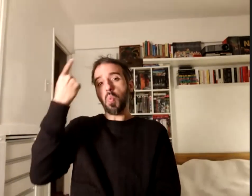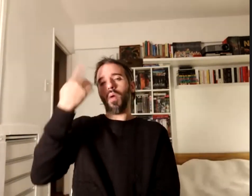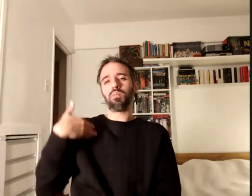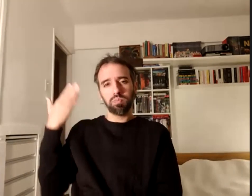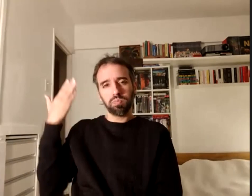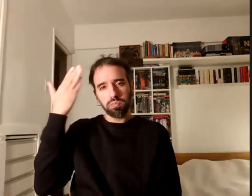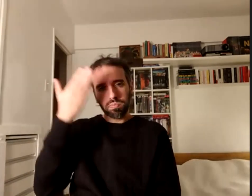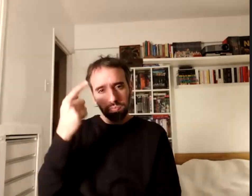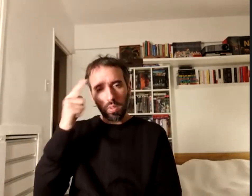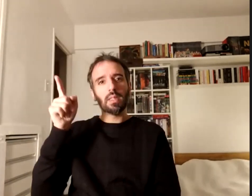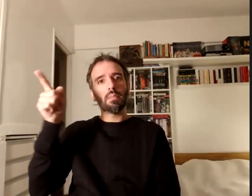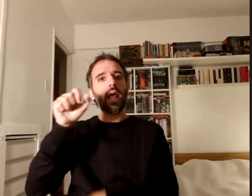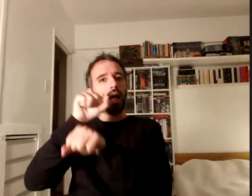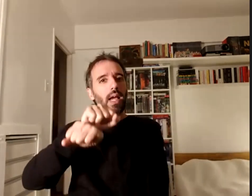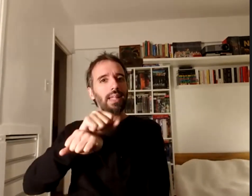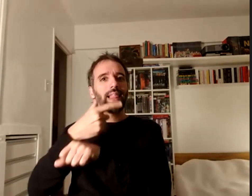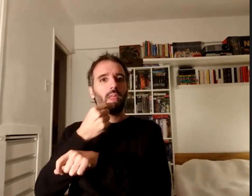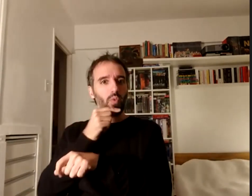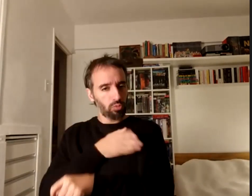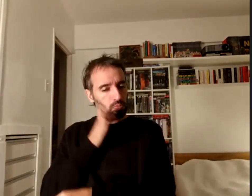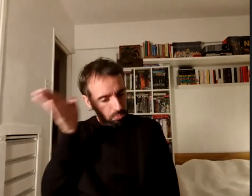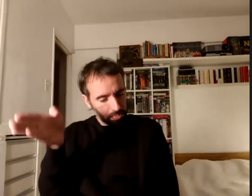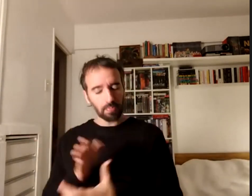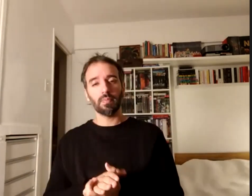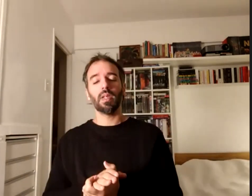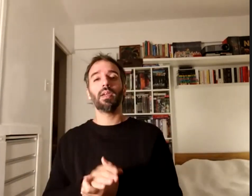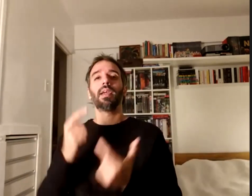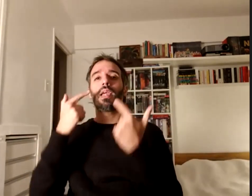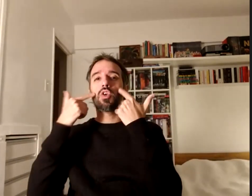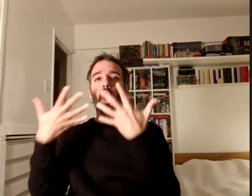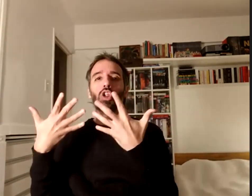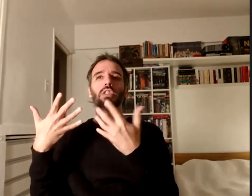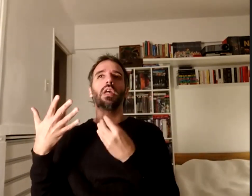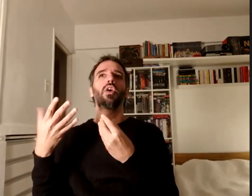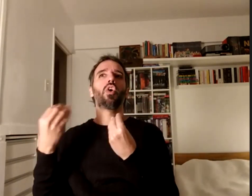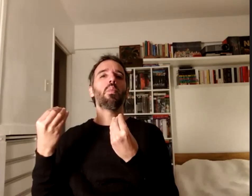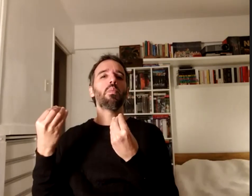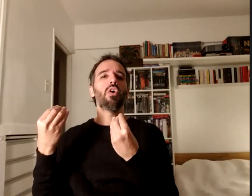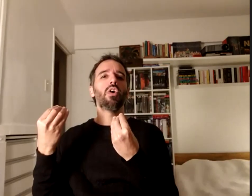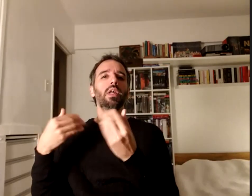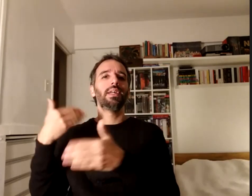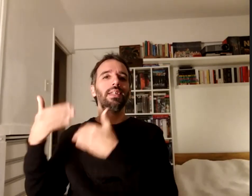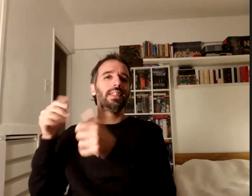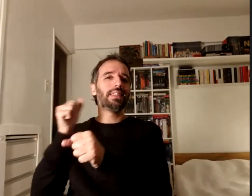Oto y conocer cómo se cómo es el trabajo con ellos